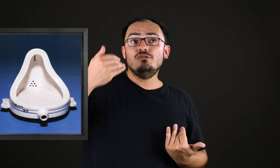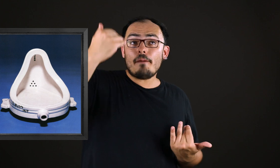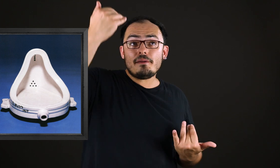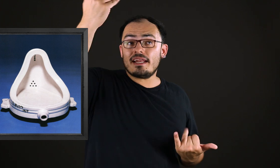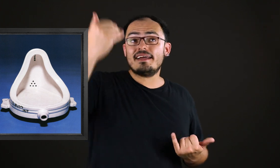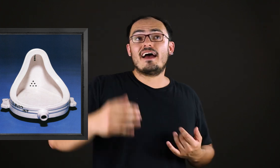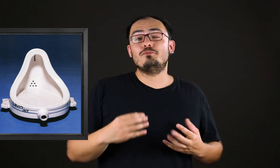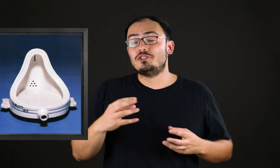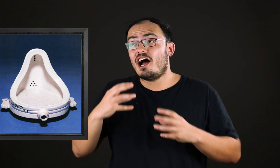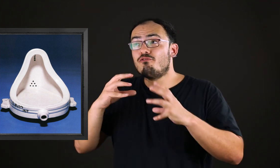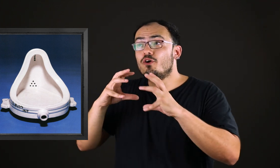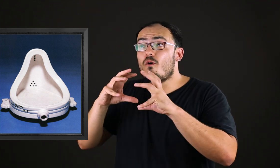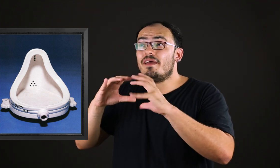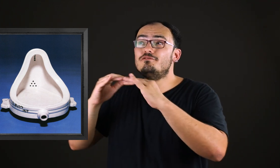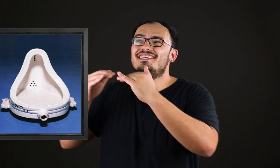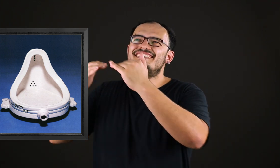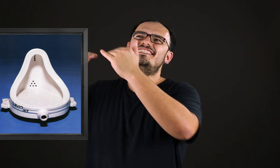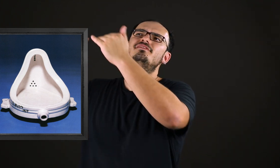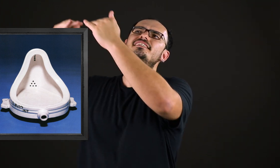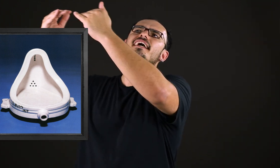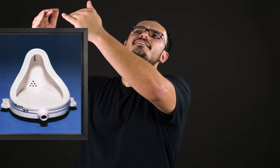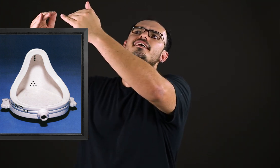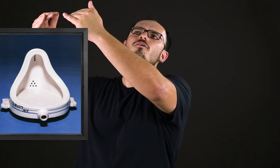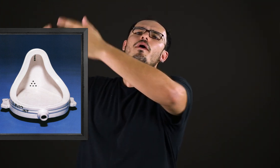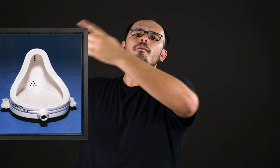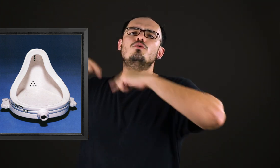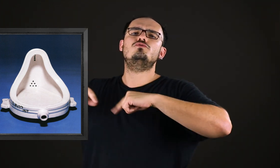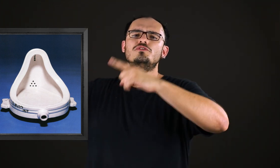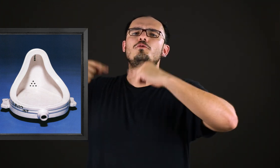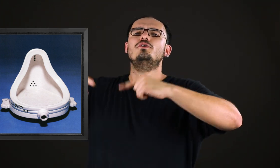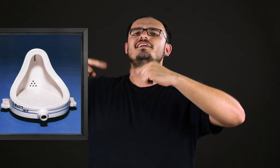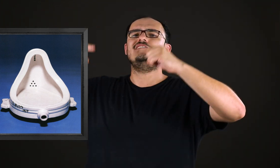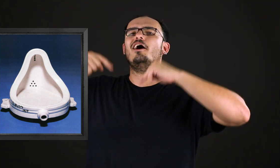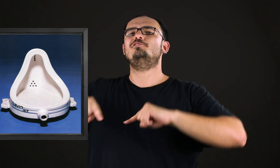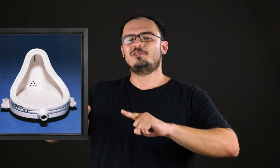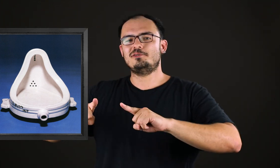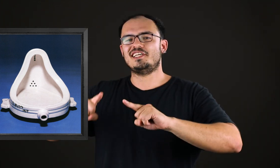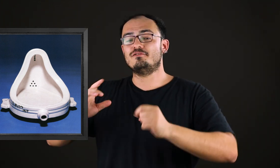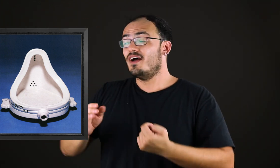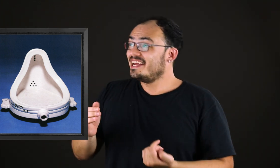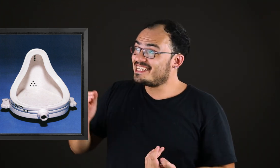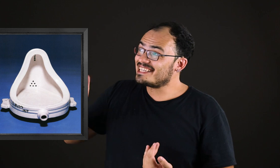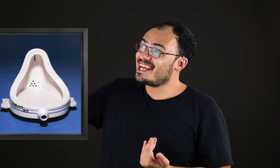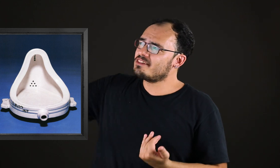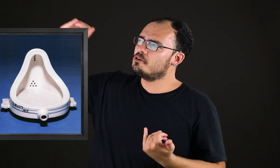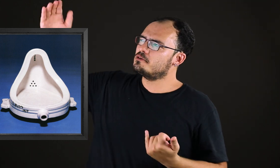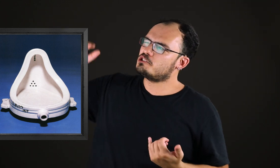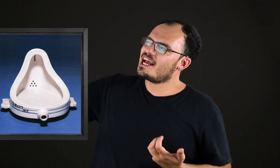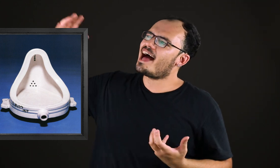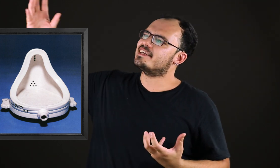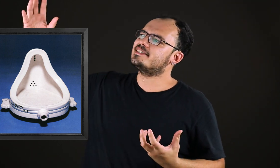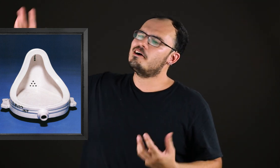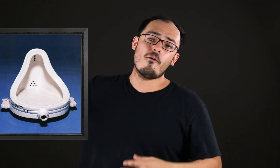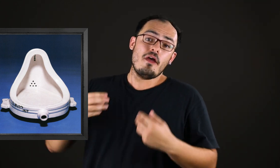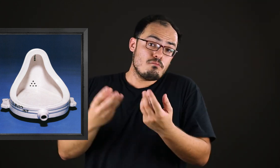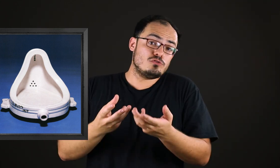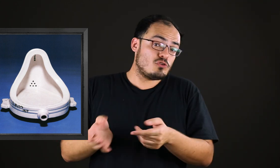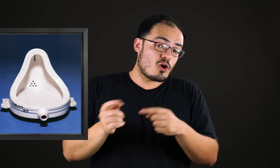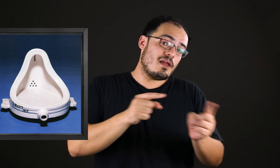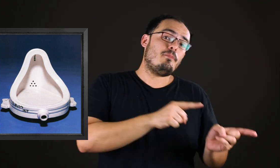Na Primeira Guerra Mundial foi o momento em que a civilização mostrou seu potencial destrutivo, em que a tecnologia, razão, mostrou como ela